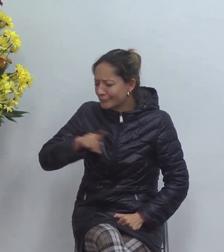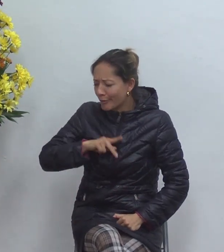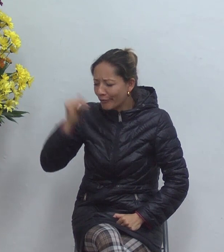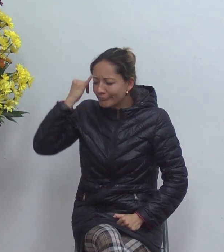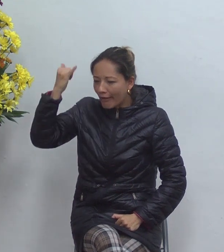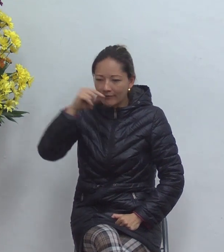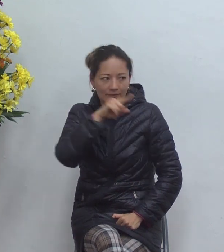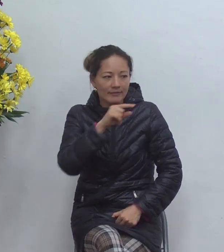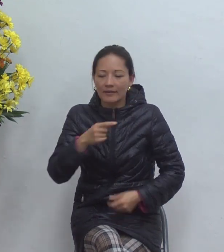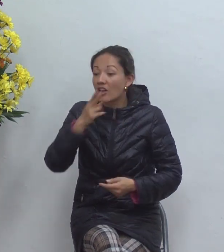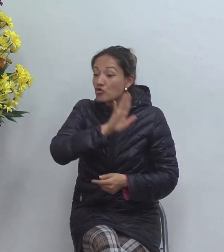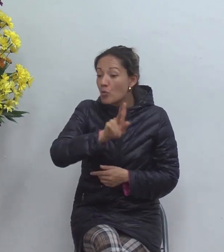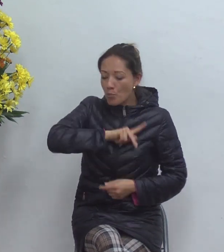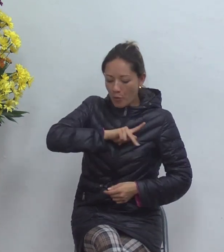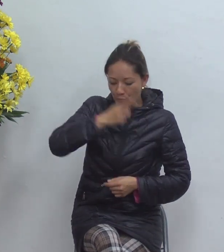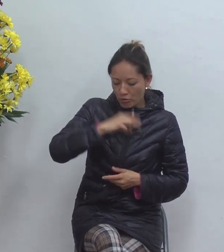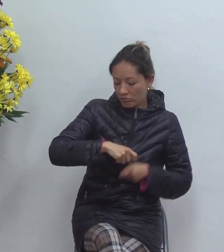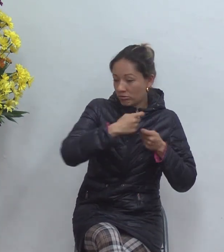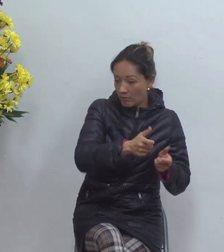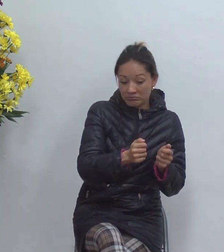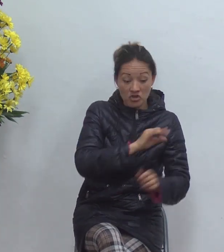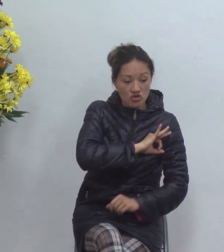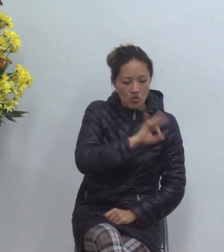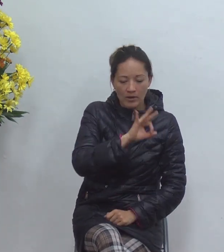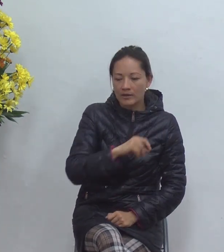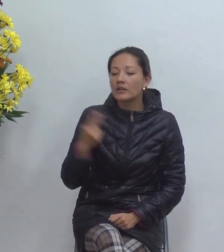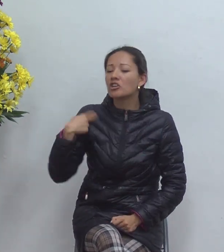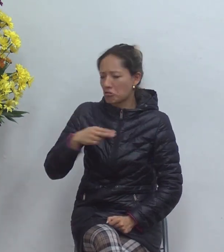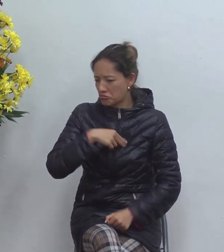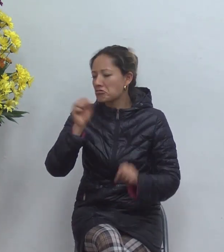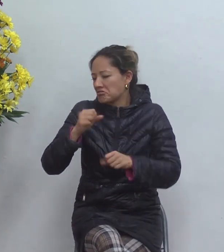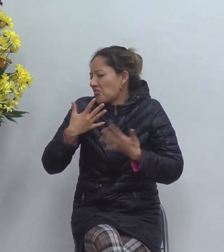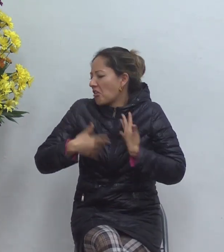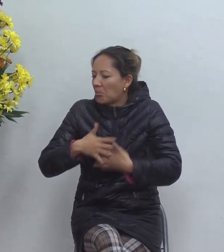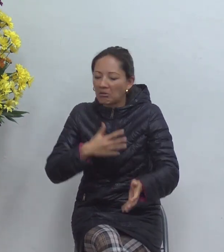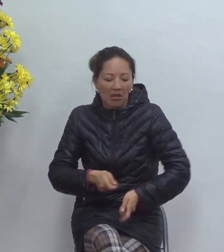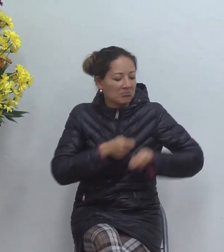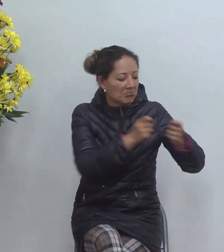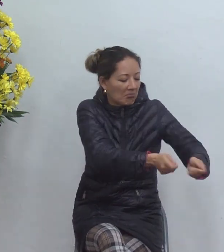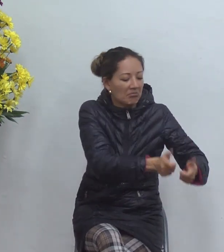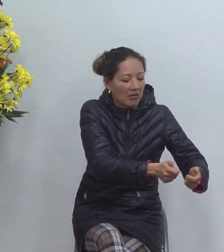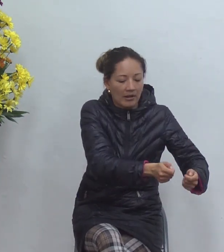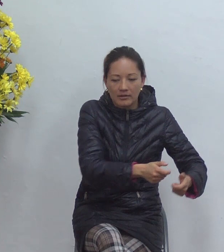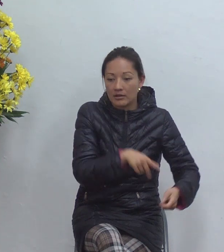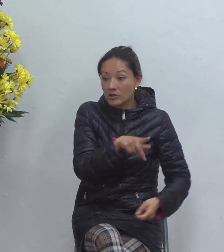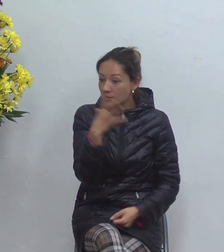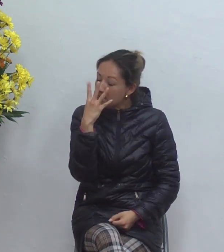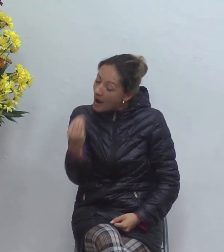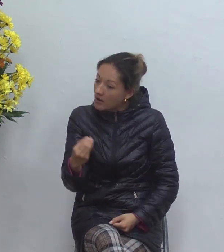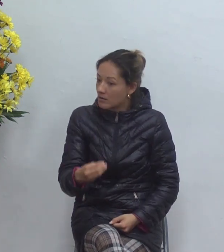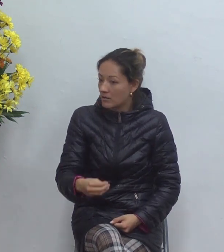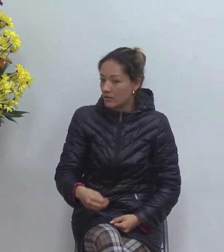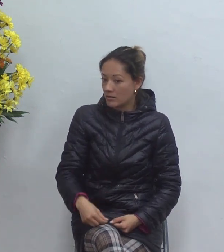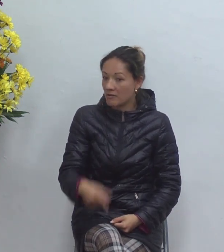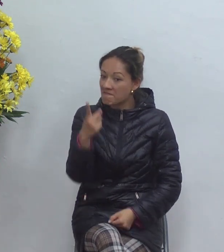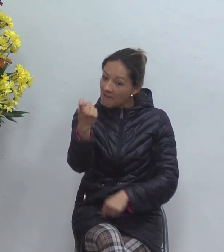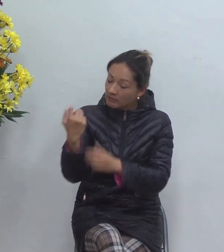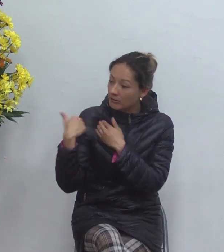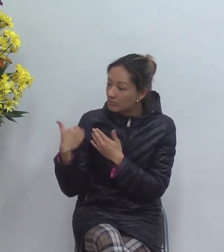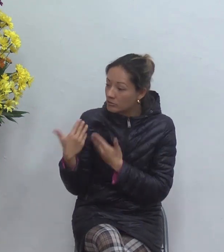para sus hijos la puerta que usted abre para los malvados pero como usted no quiere ser padre como usted es un irresponsable como